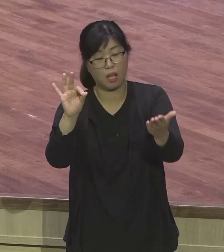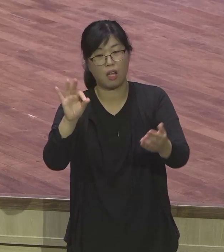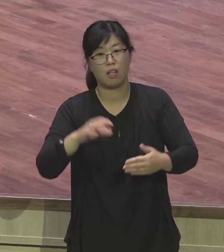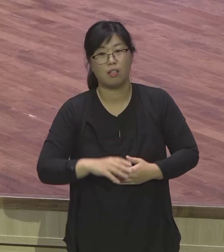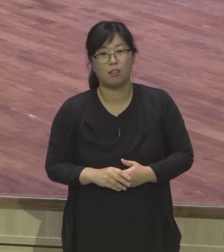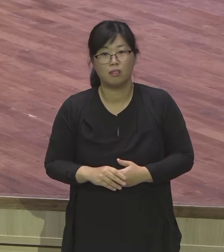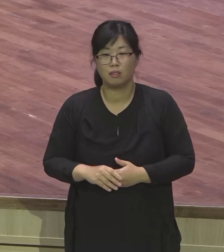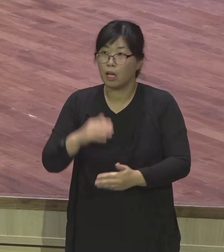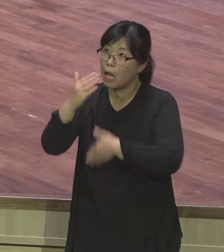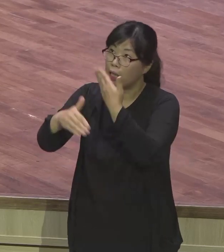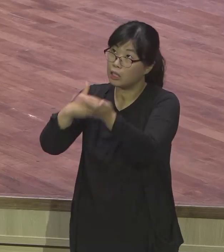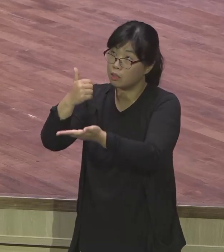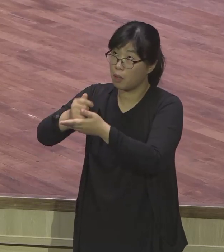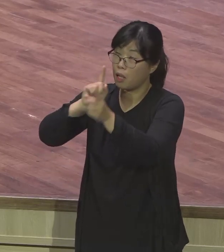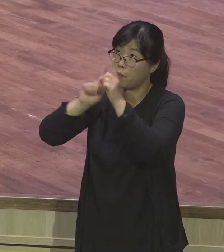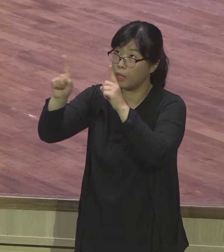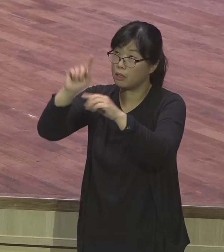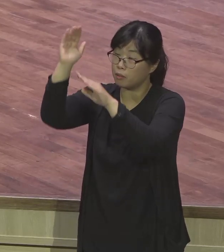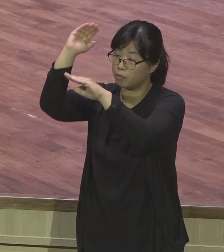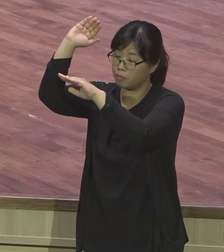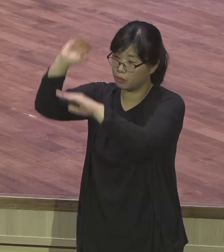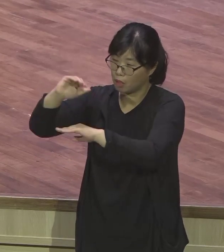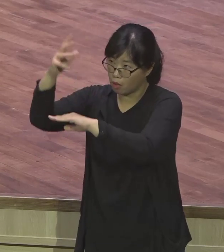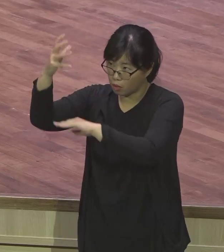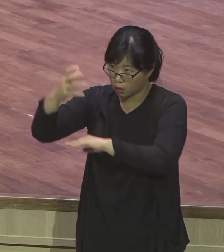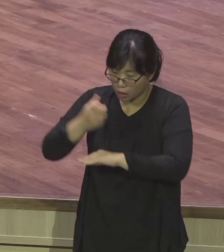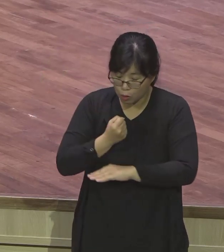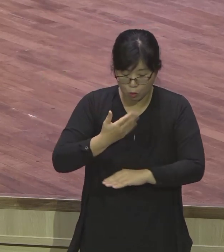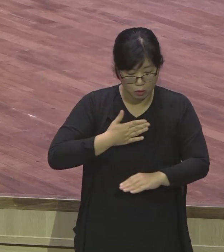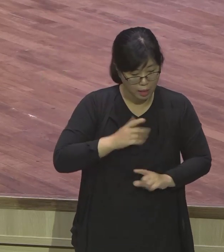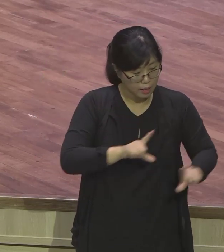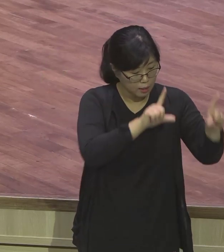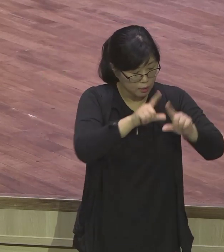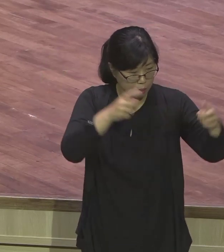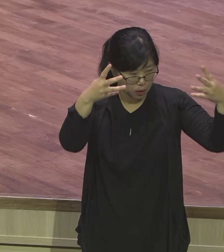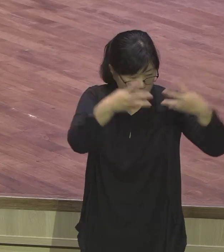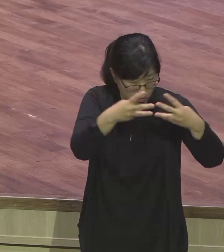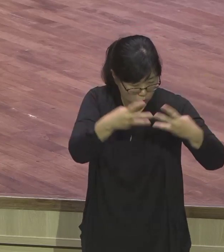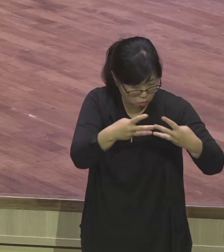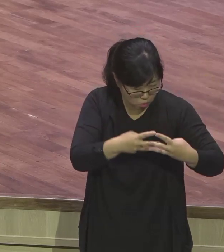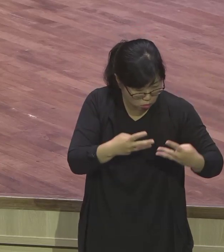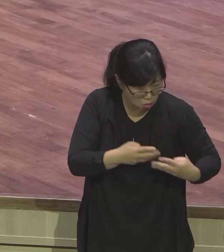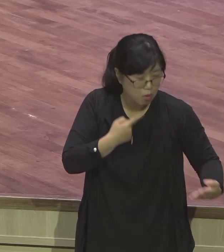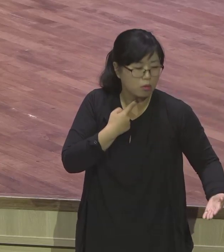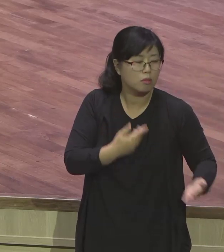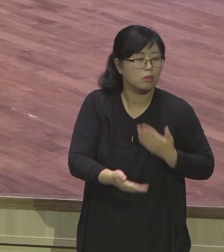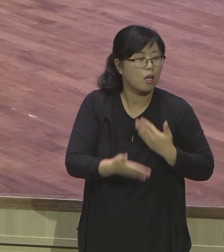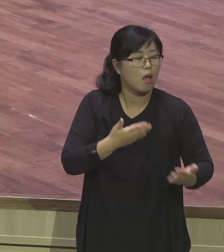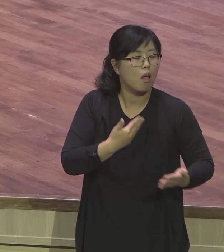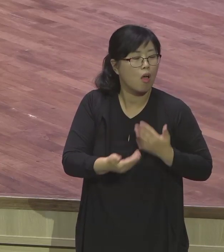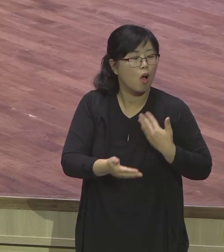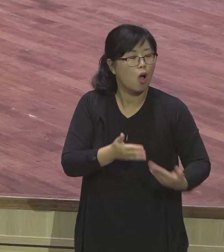적용해서 응답받은 사람 성령 충만을 분별하는 가장 큰 기준은 뭐냐